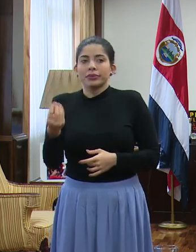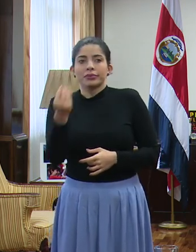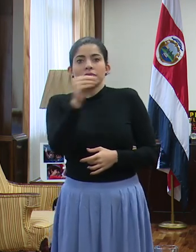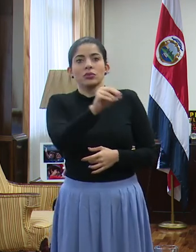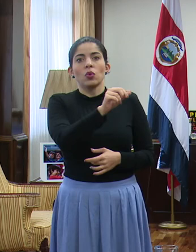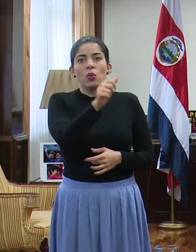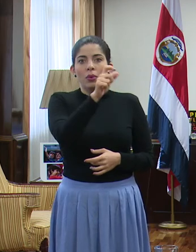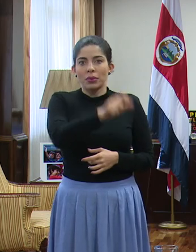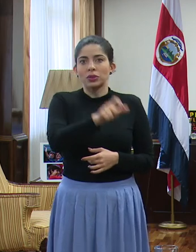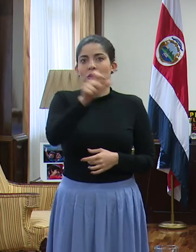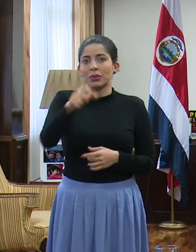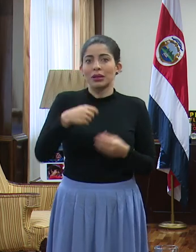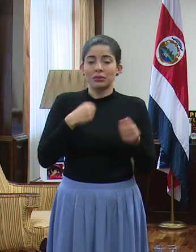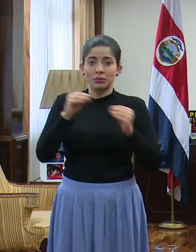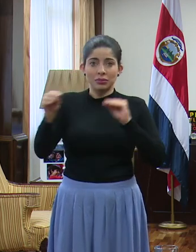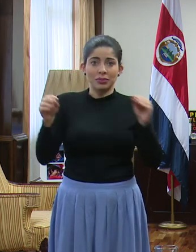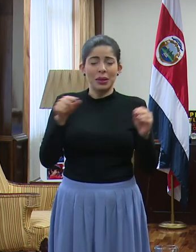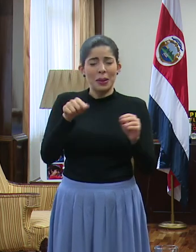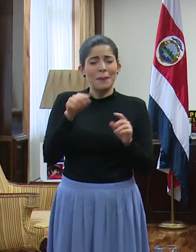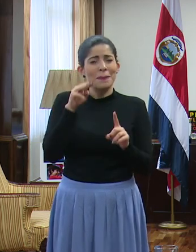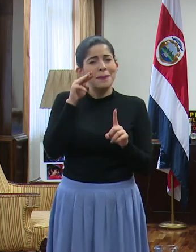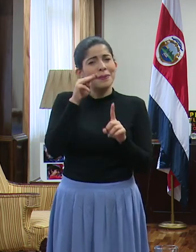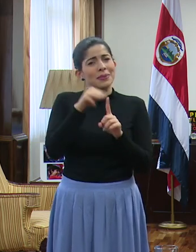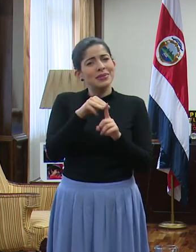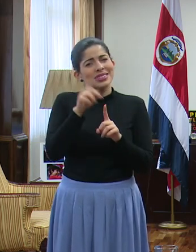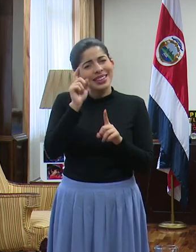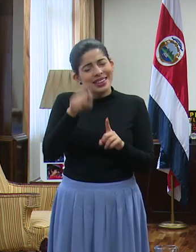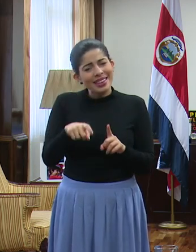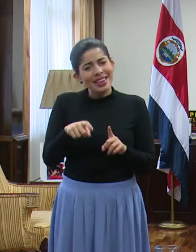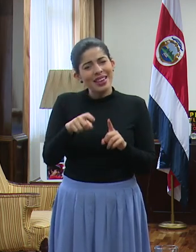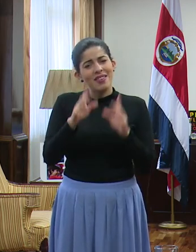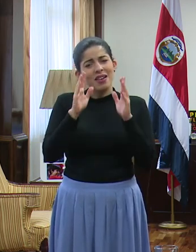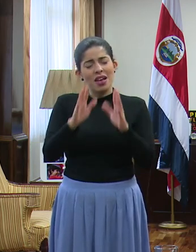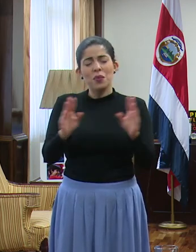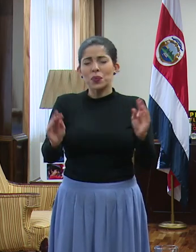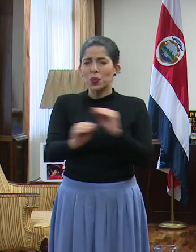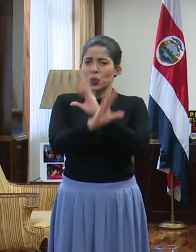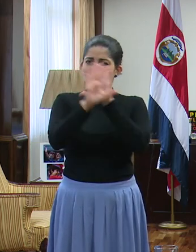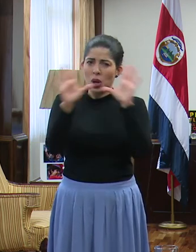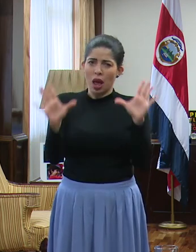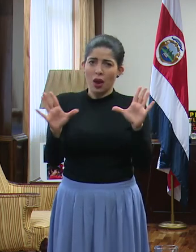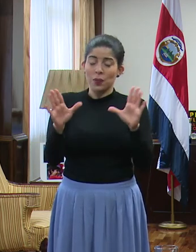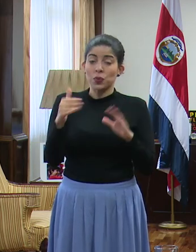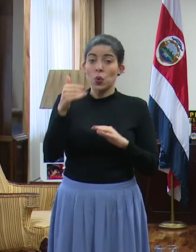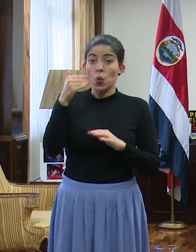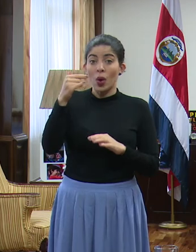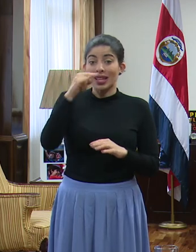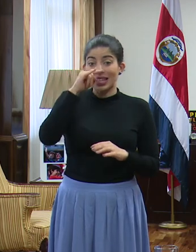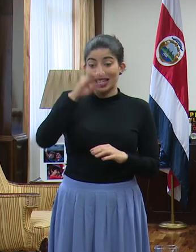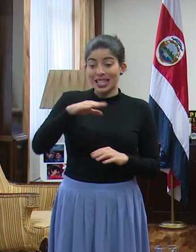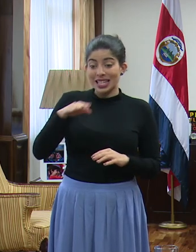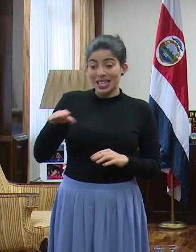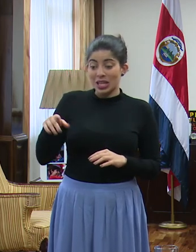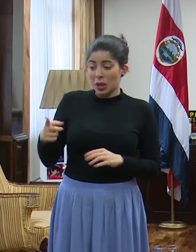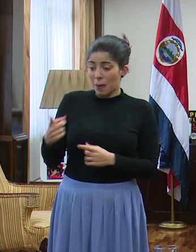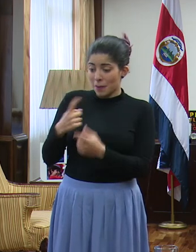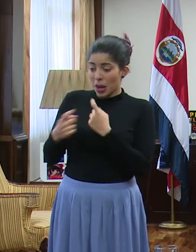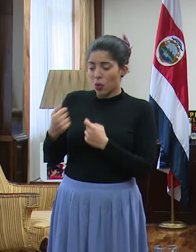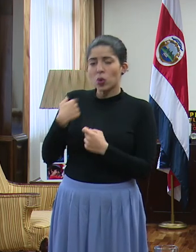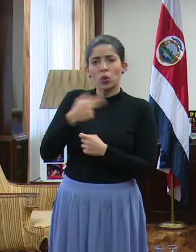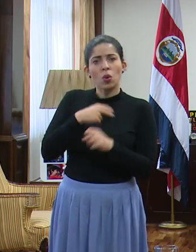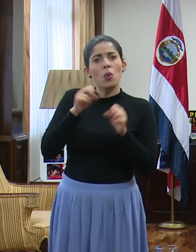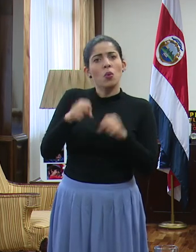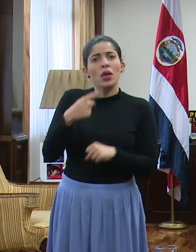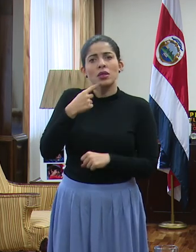persona. Creo que el mensaje tiene que quedarnos clarísimo y que cuando nuestros niños nos los pregunten, podamos